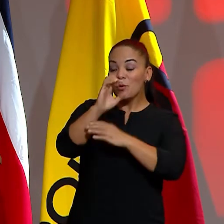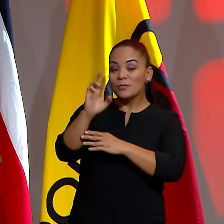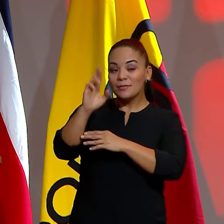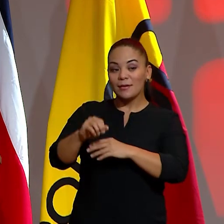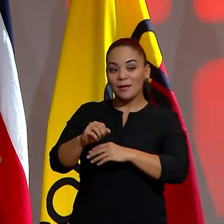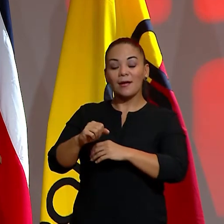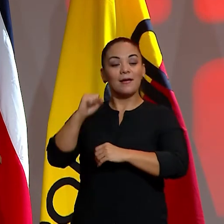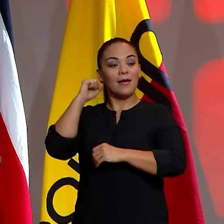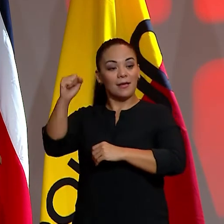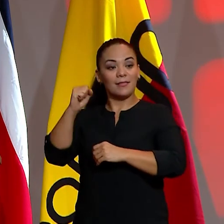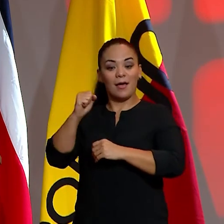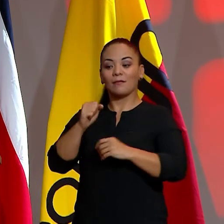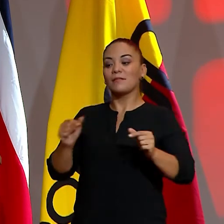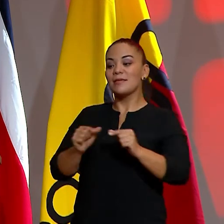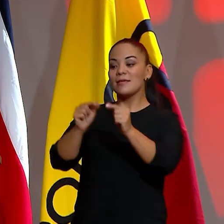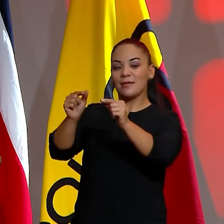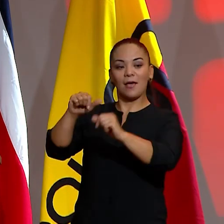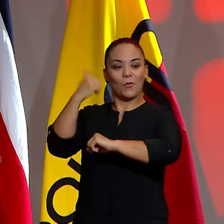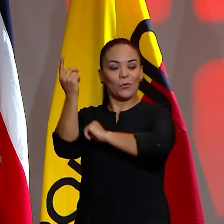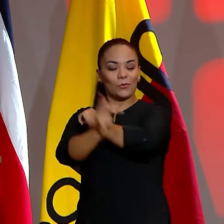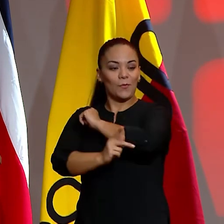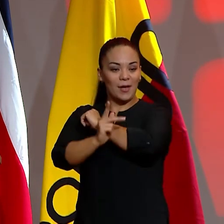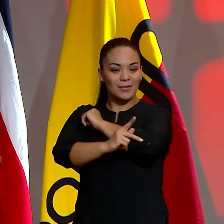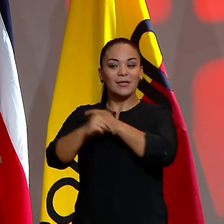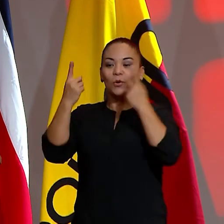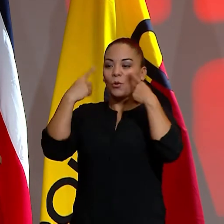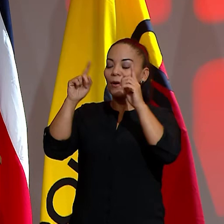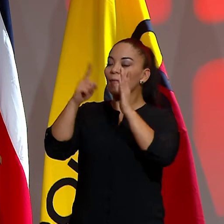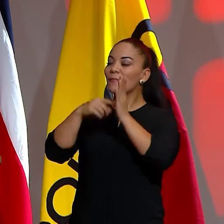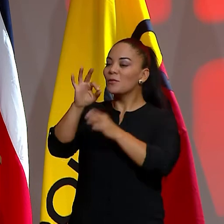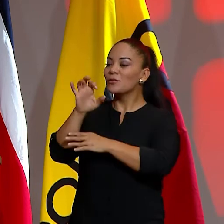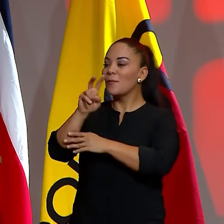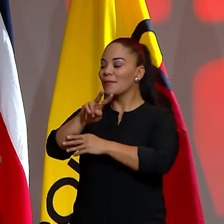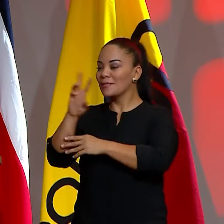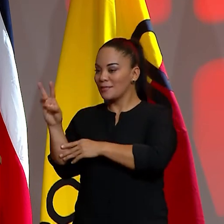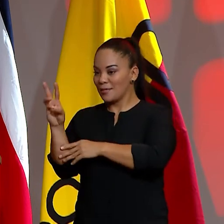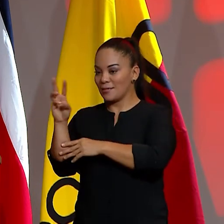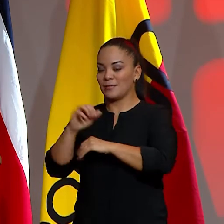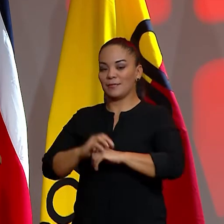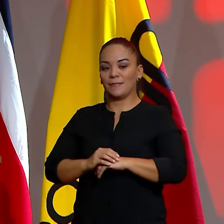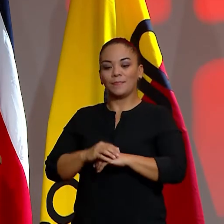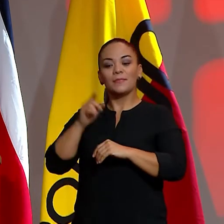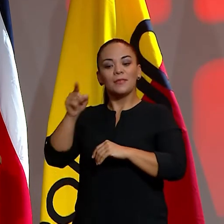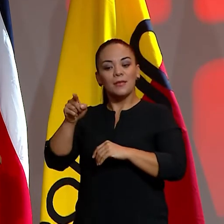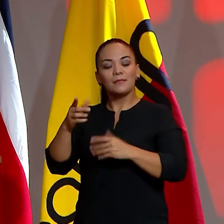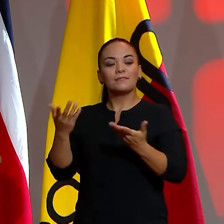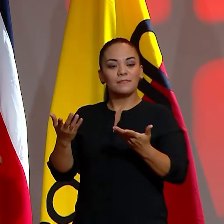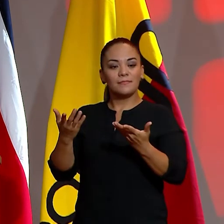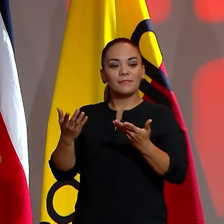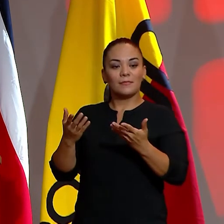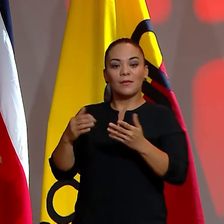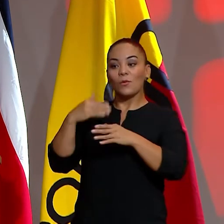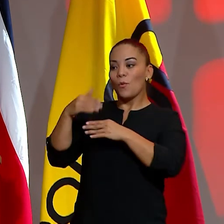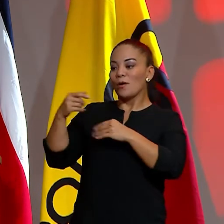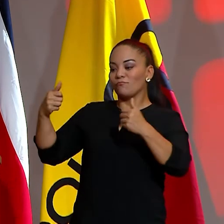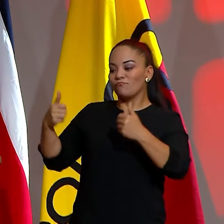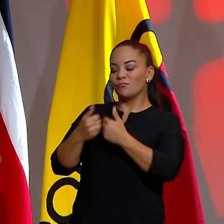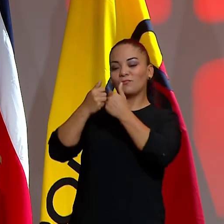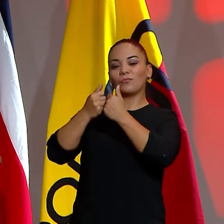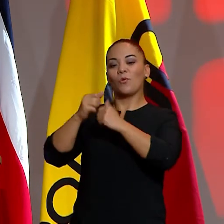partido de una gira en el exterior, que lo logra en 1926 cuando se presenta en Kingston, Jamaica.